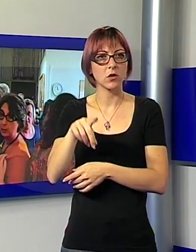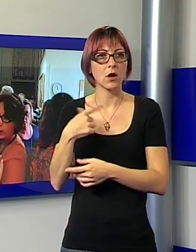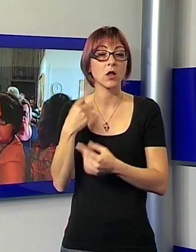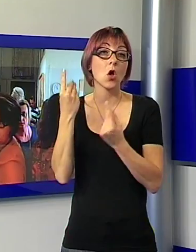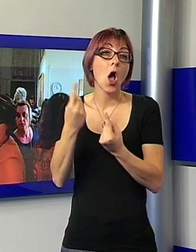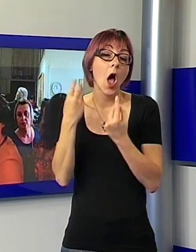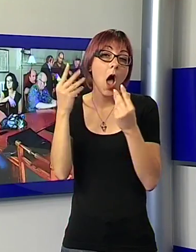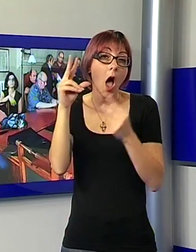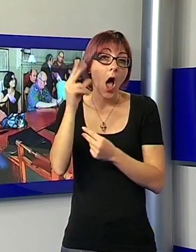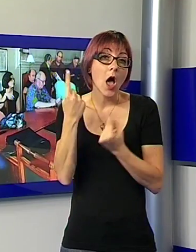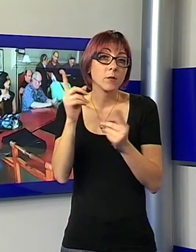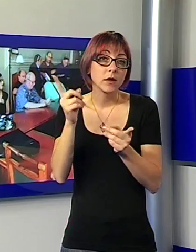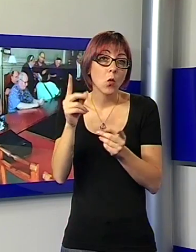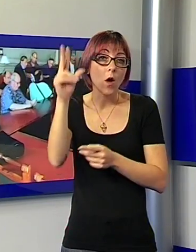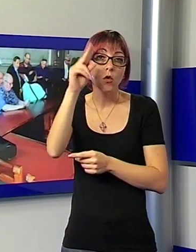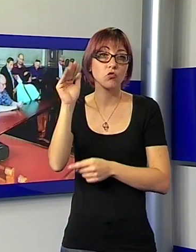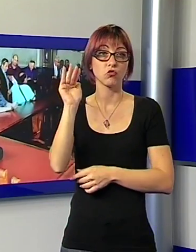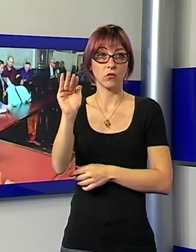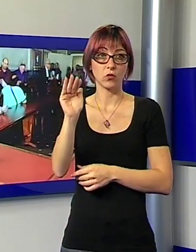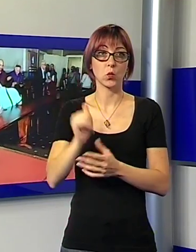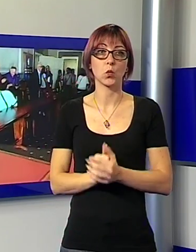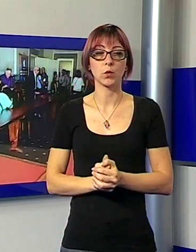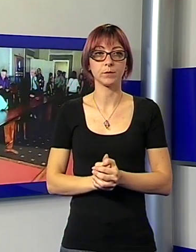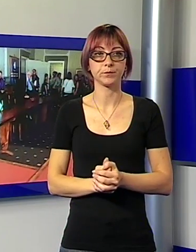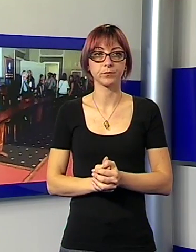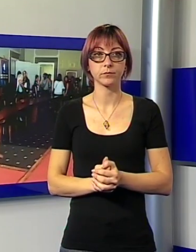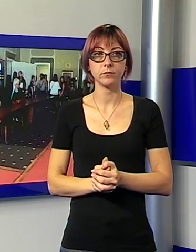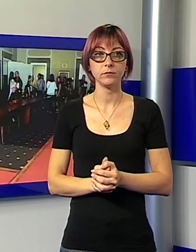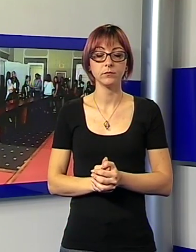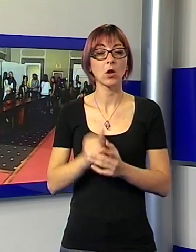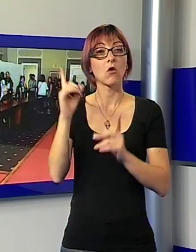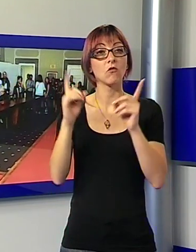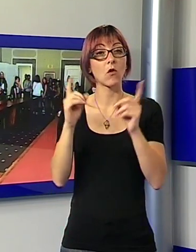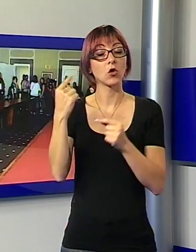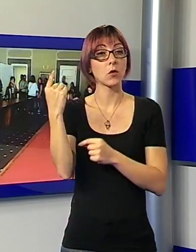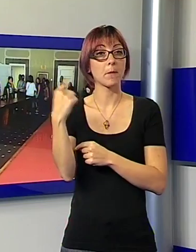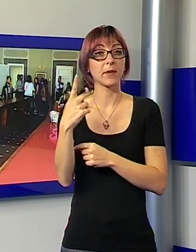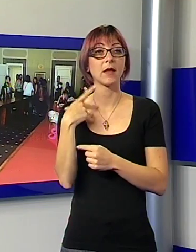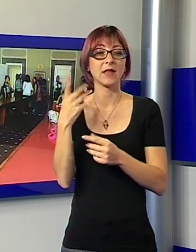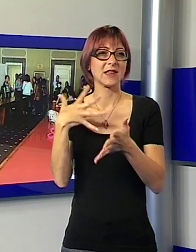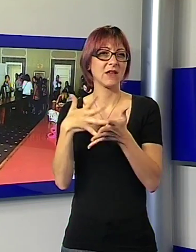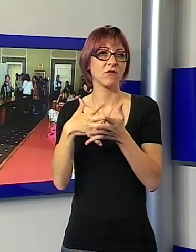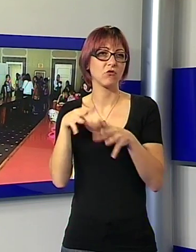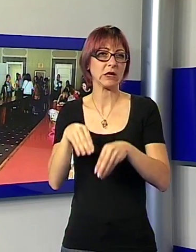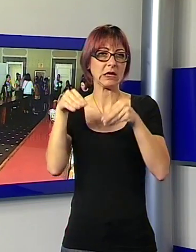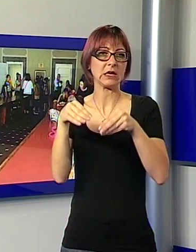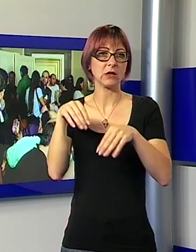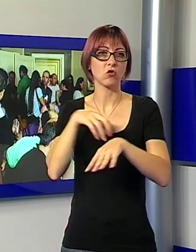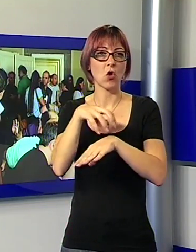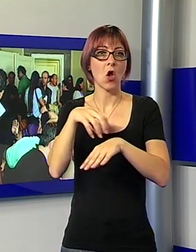più di una volta nella sede di piazza Guidiccioni, la fotografia della difficile partenza di questo anno scolastico. Le cattedre vacanti